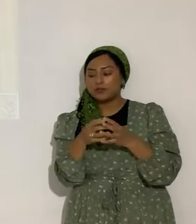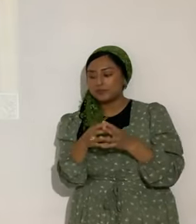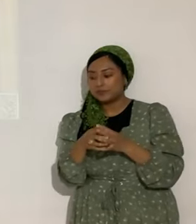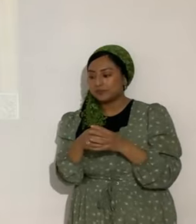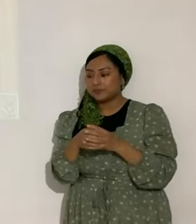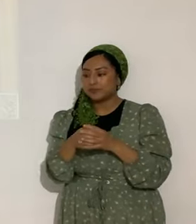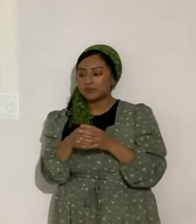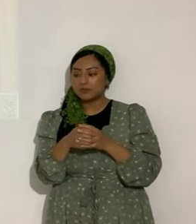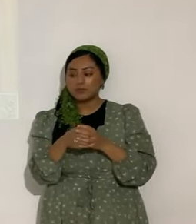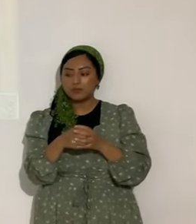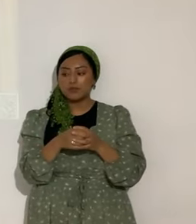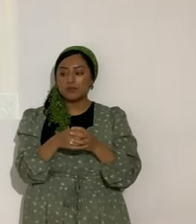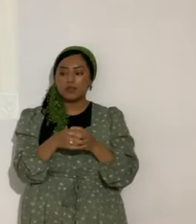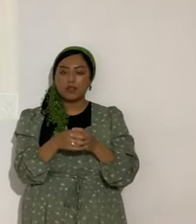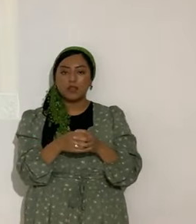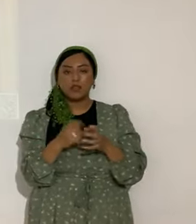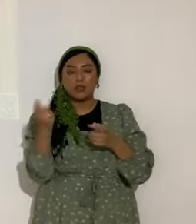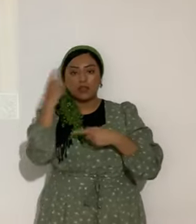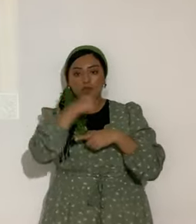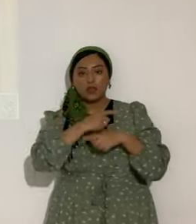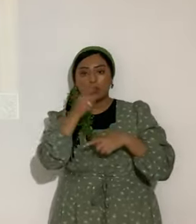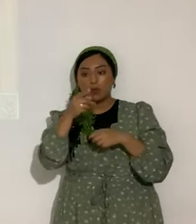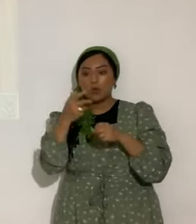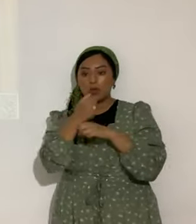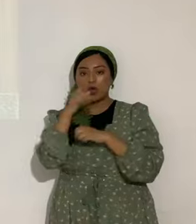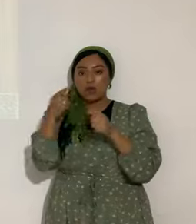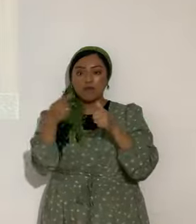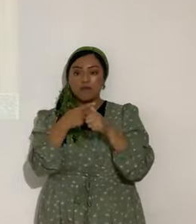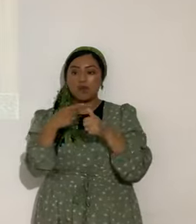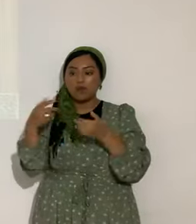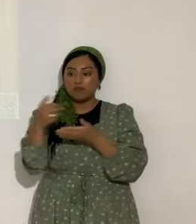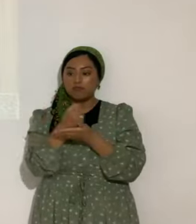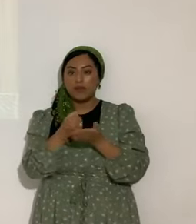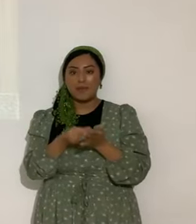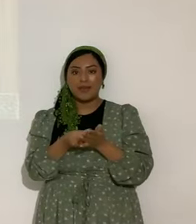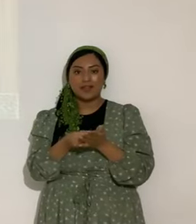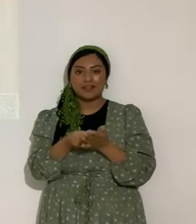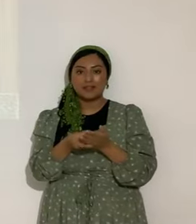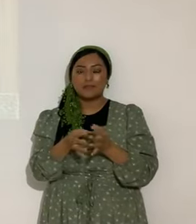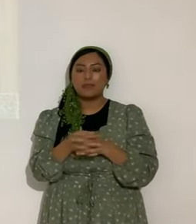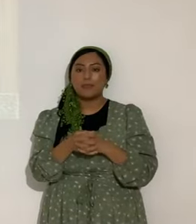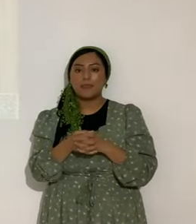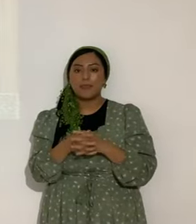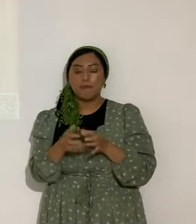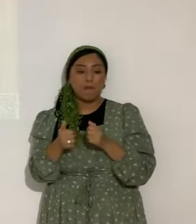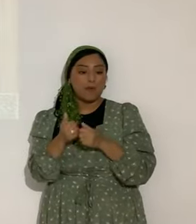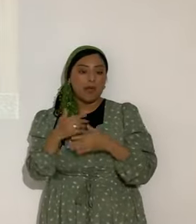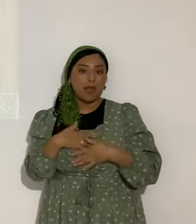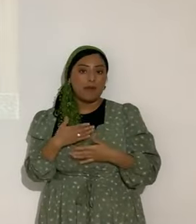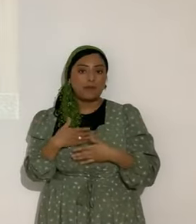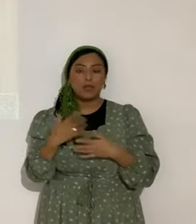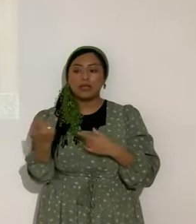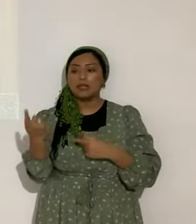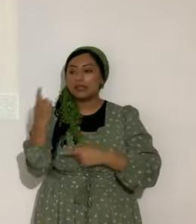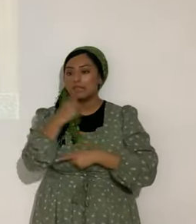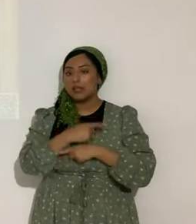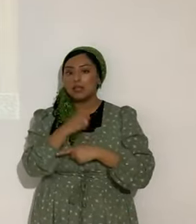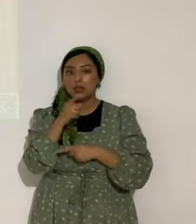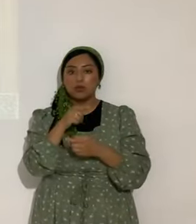porqué. El día en que ganaste tu primer sueldo, ese fue tu día más feliz. El día en que te casaste,